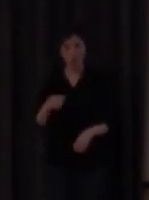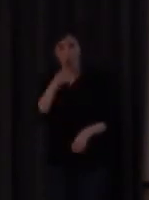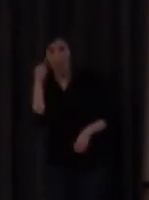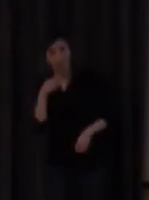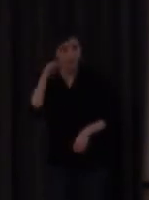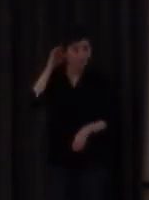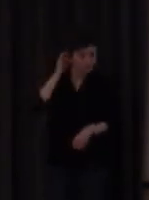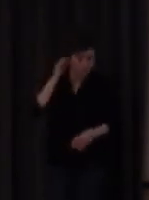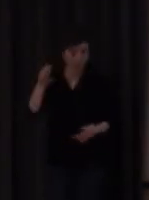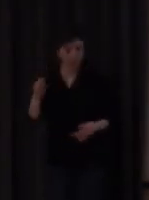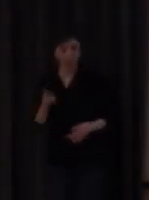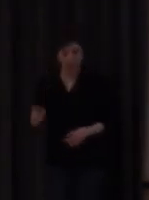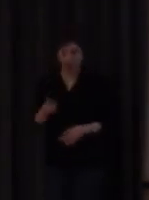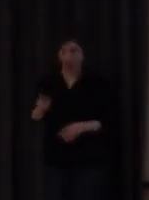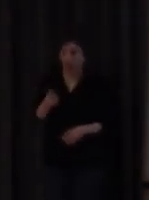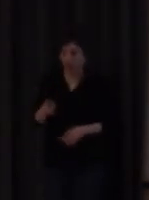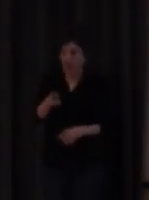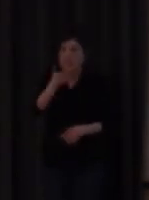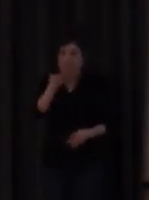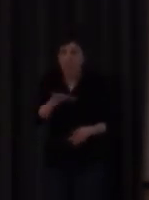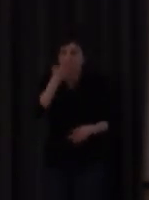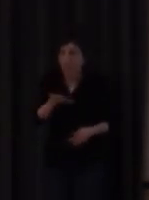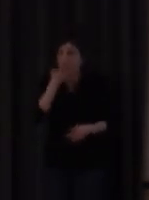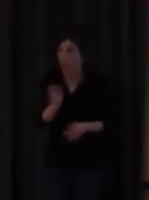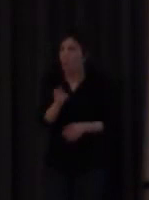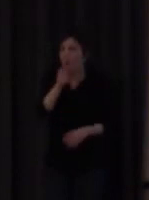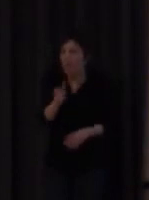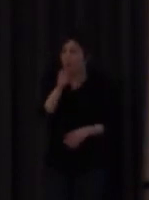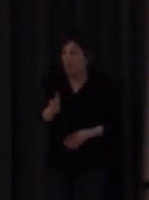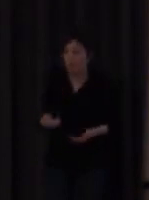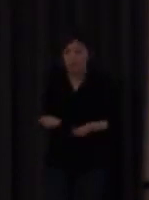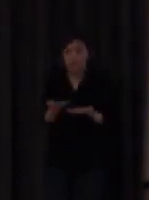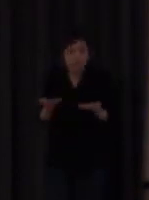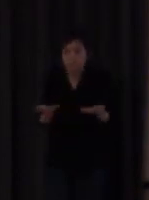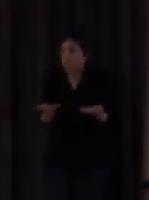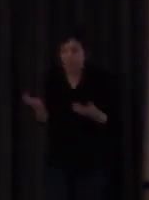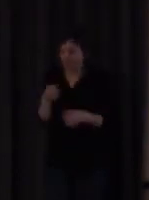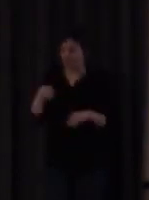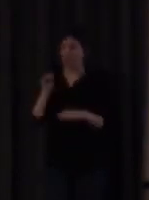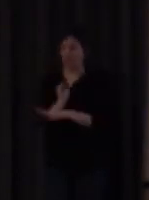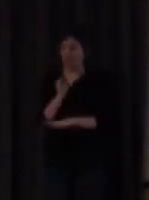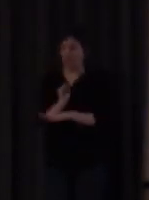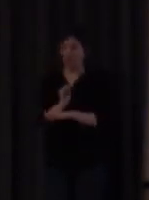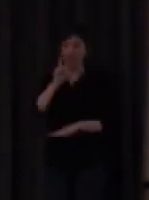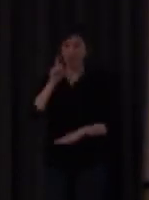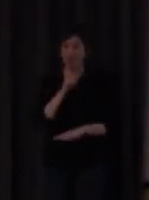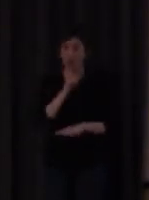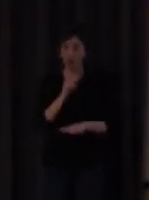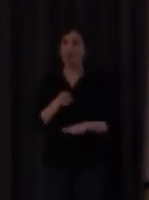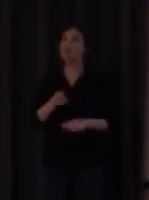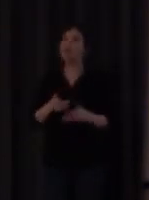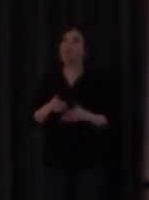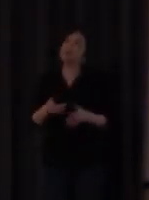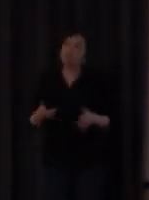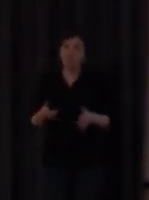venga y una tras otra no habrá que enseñarle al alumno sordo unidades mayores que son las unidades